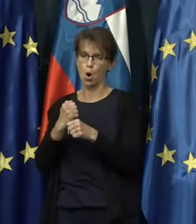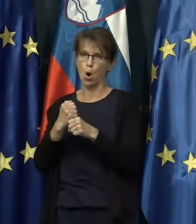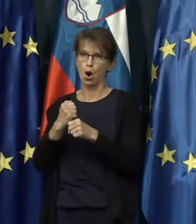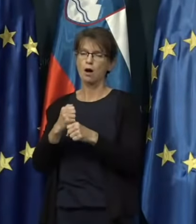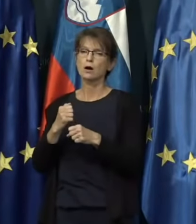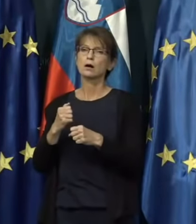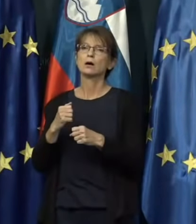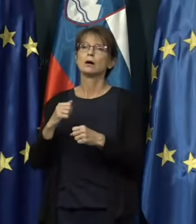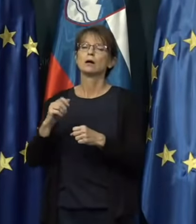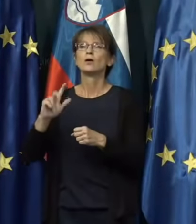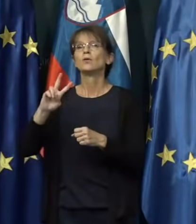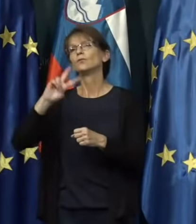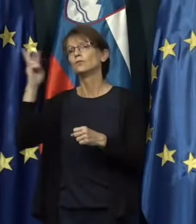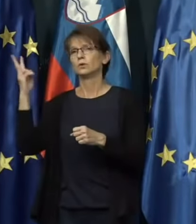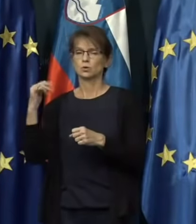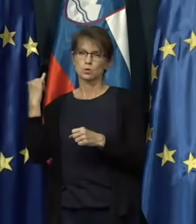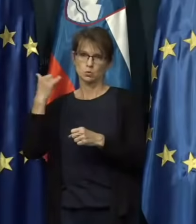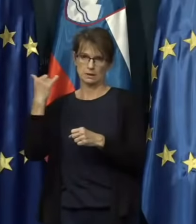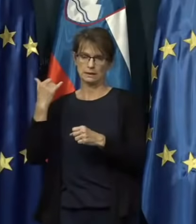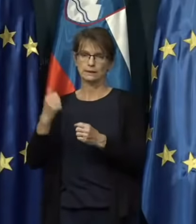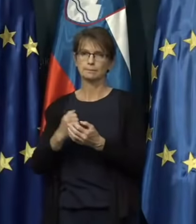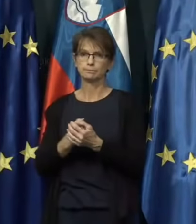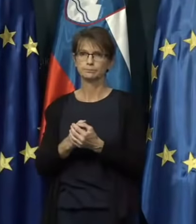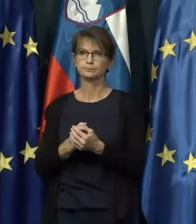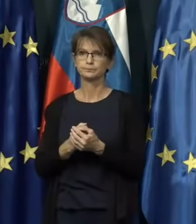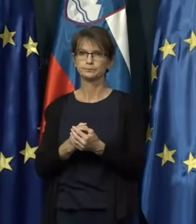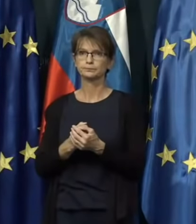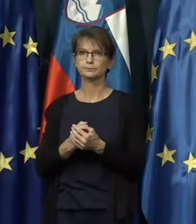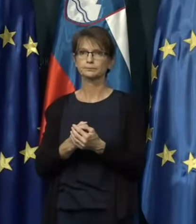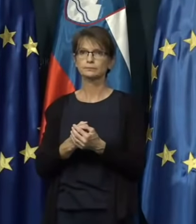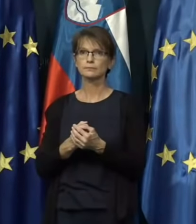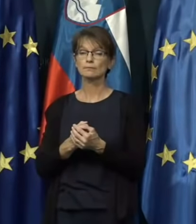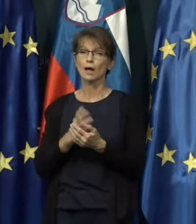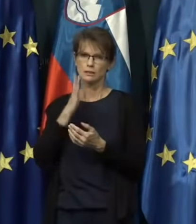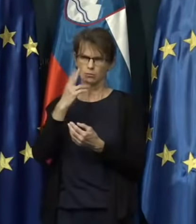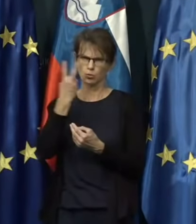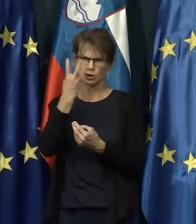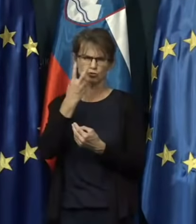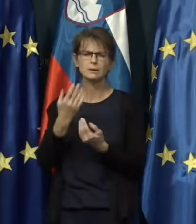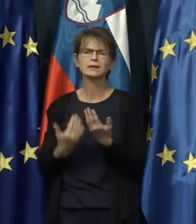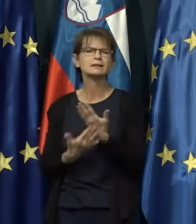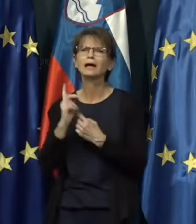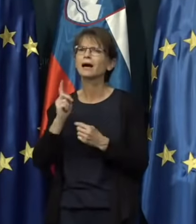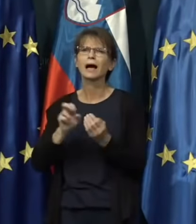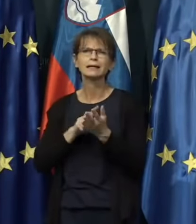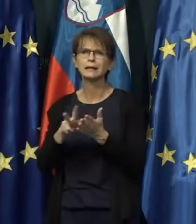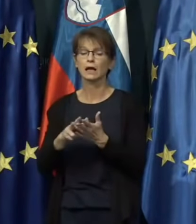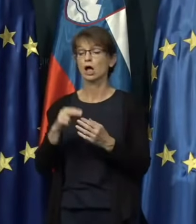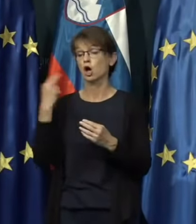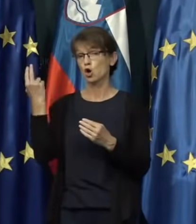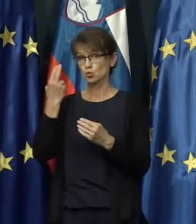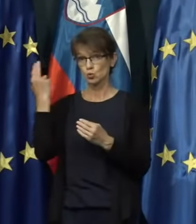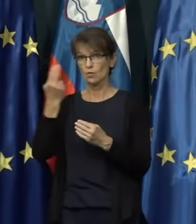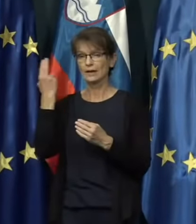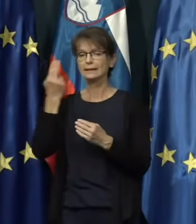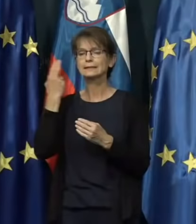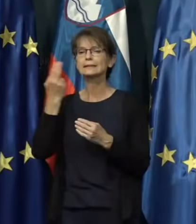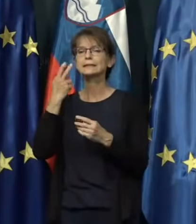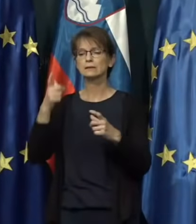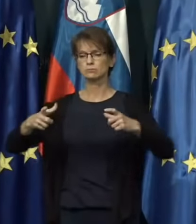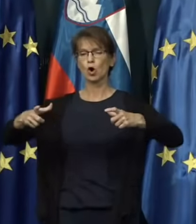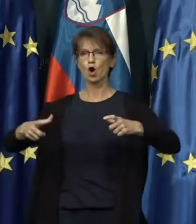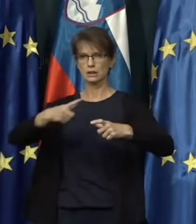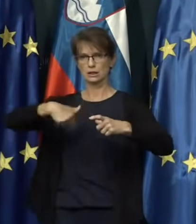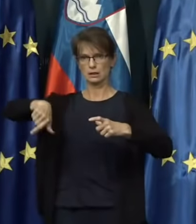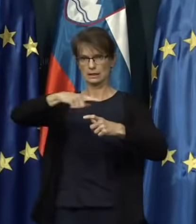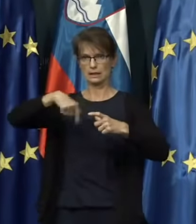v Tujini. Da bomo razumeli, zakaj gre, slovenski kontingent, v kjer